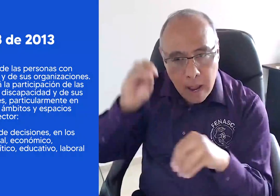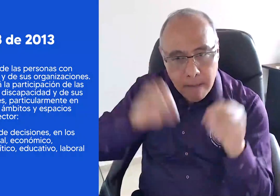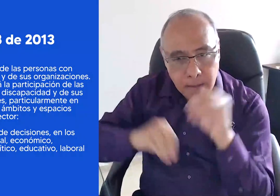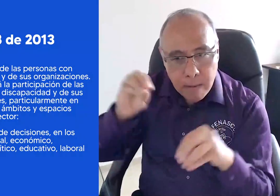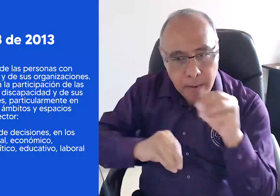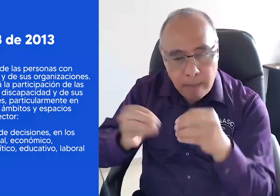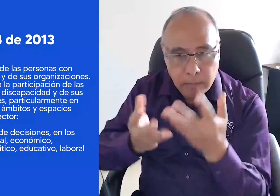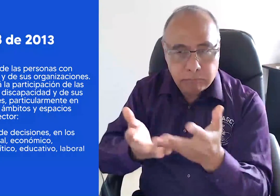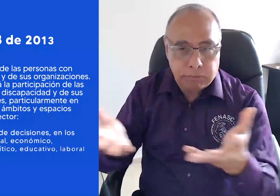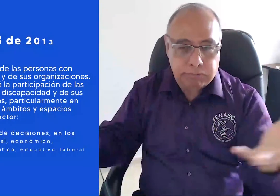marcos normativos.